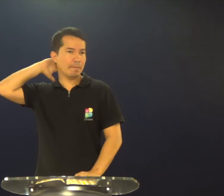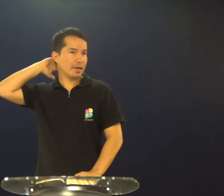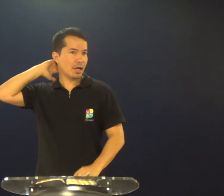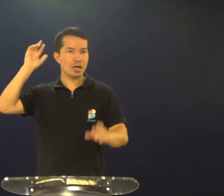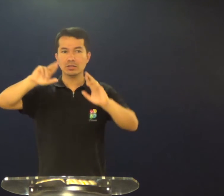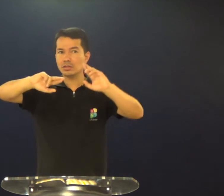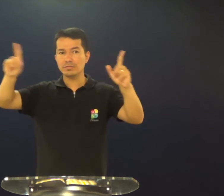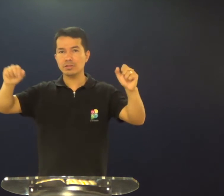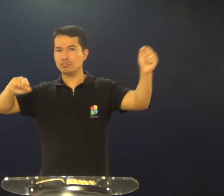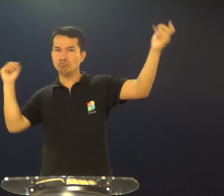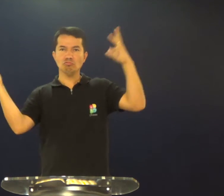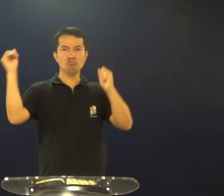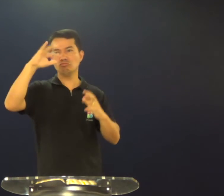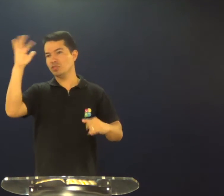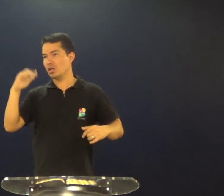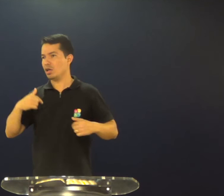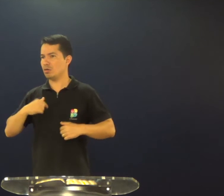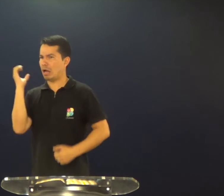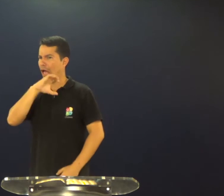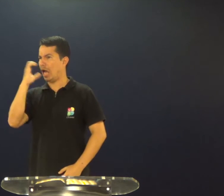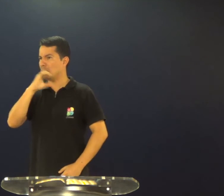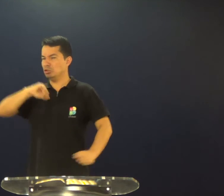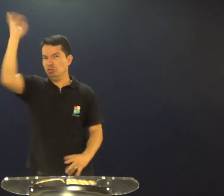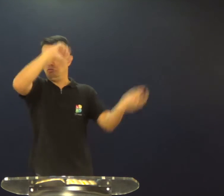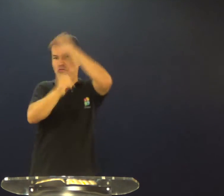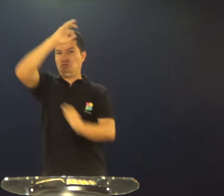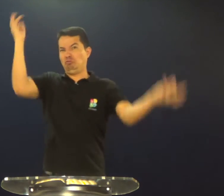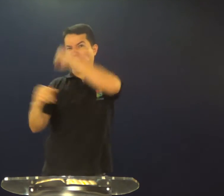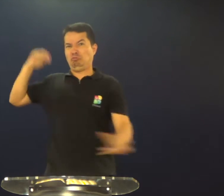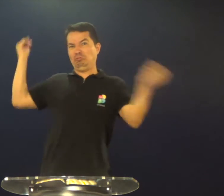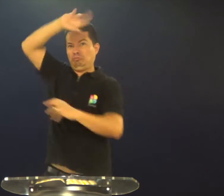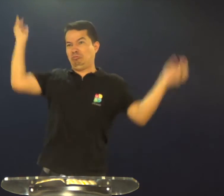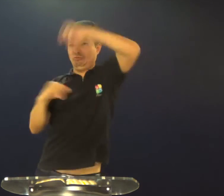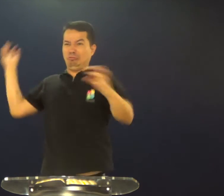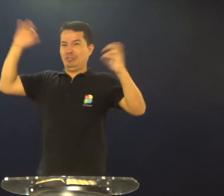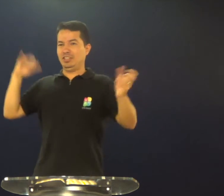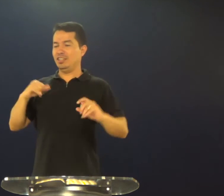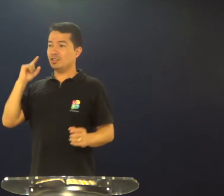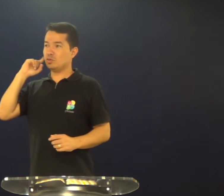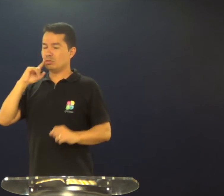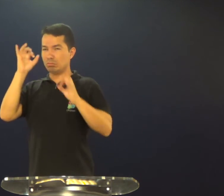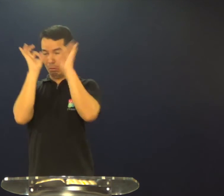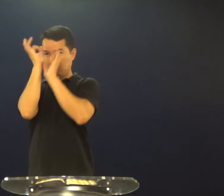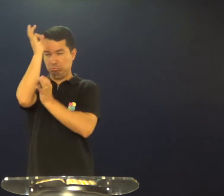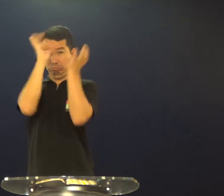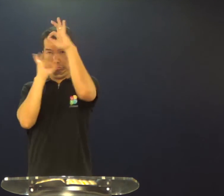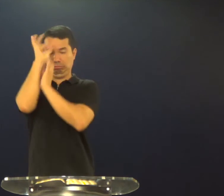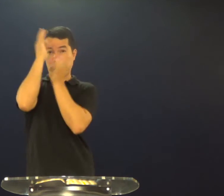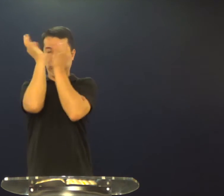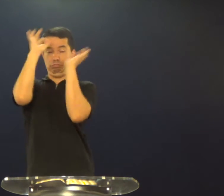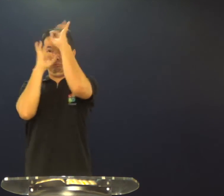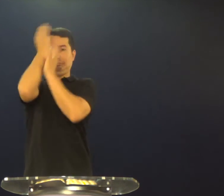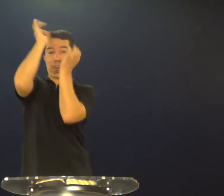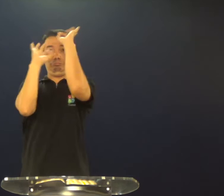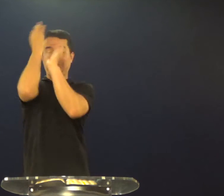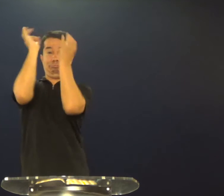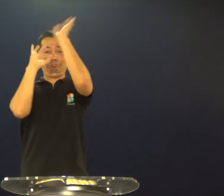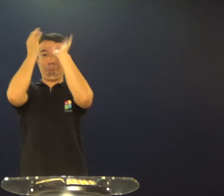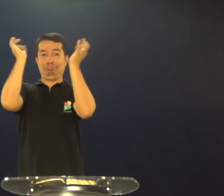meus sinais, libras para mim não era muito natural como aqui de Curitiba, lá no Pará